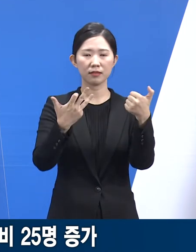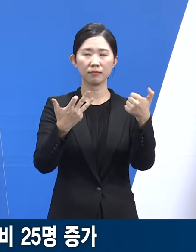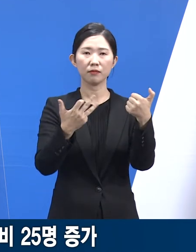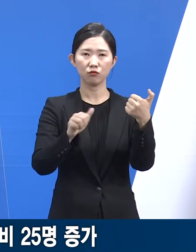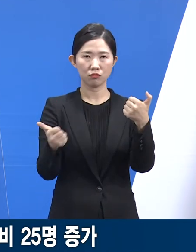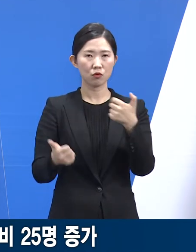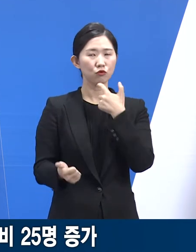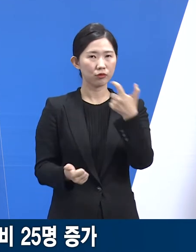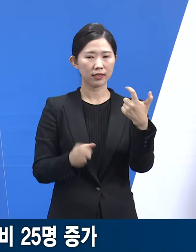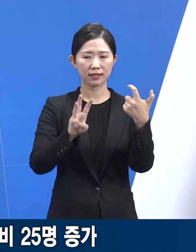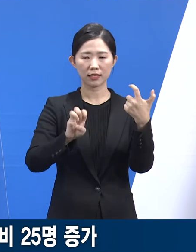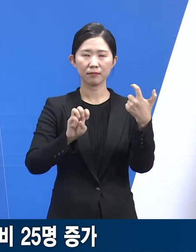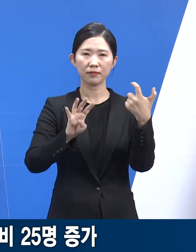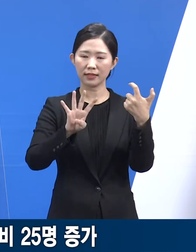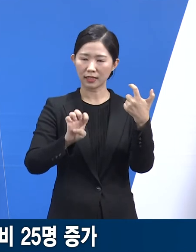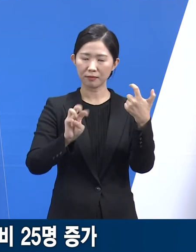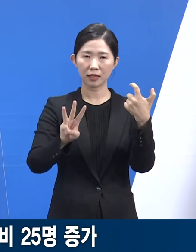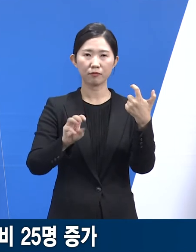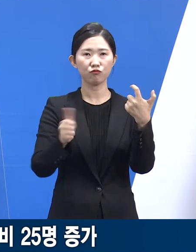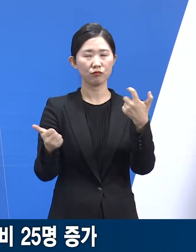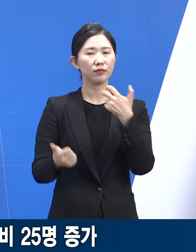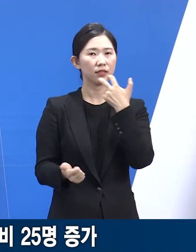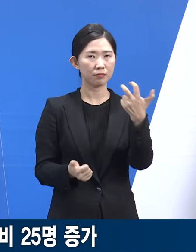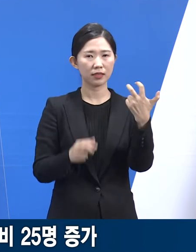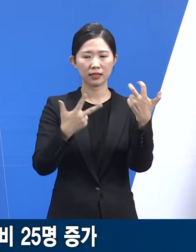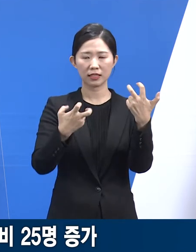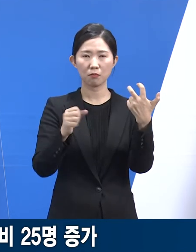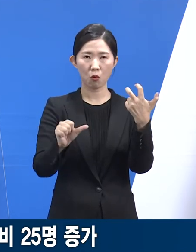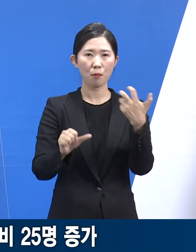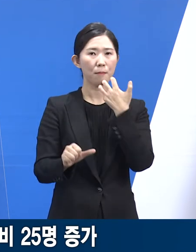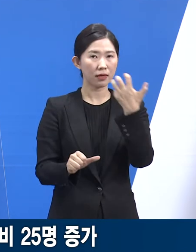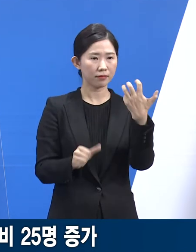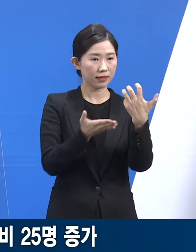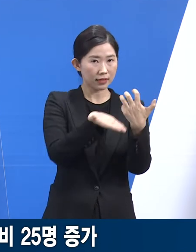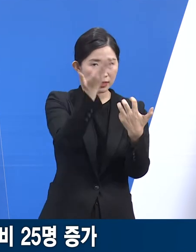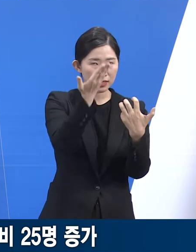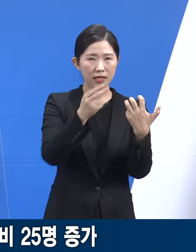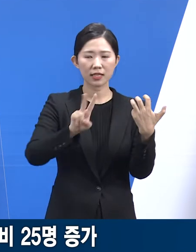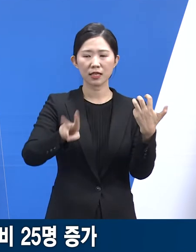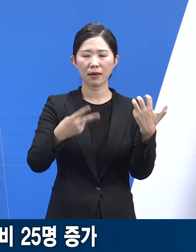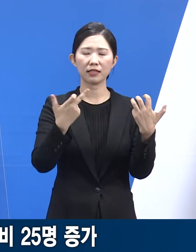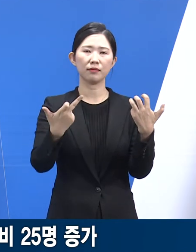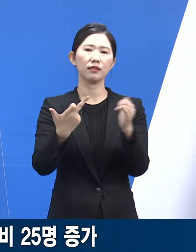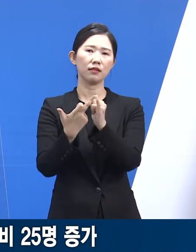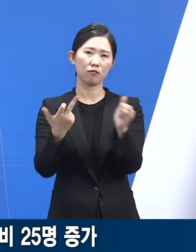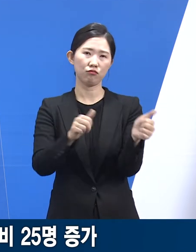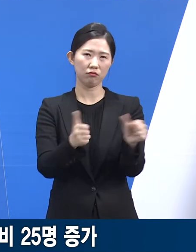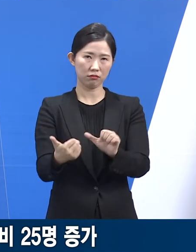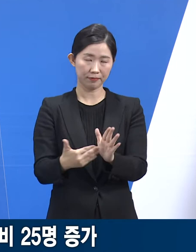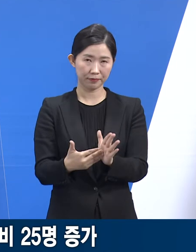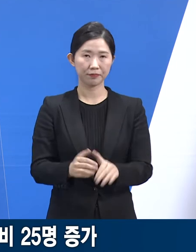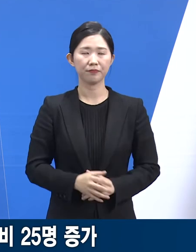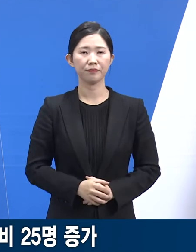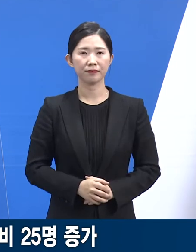60대 43명, 70대 75명, 80대 이상 217명으로 나타났습니다.